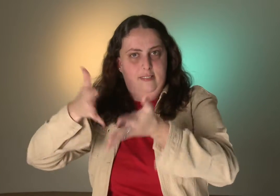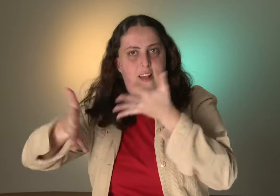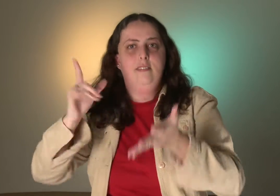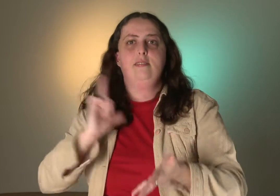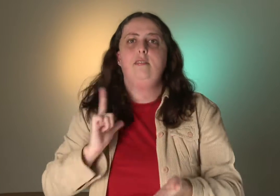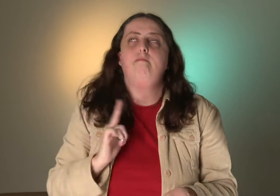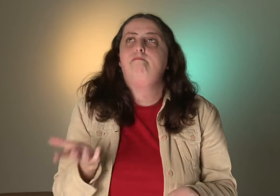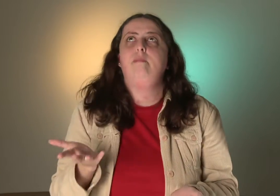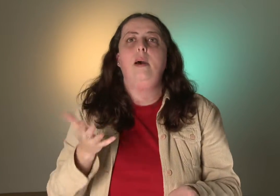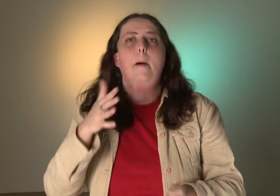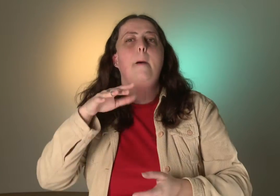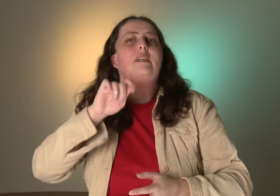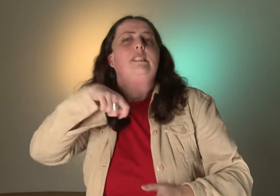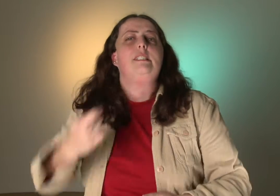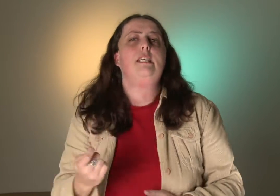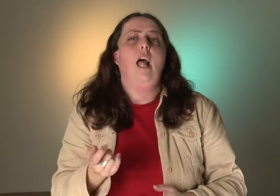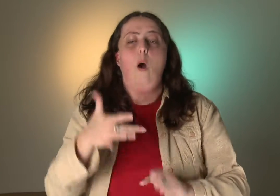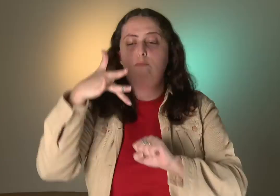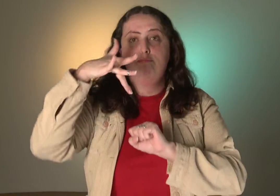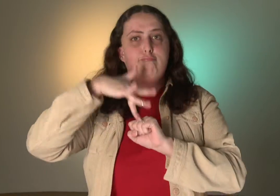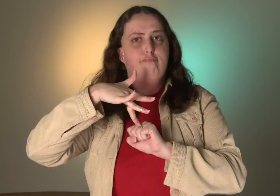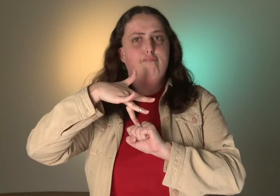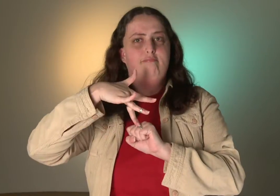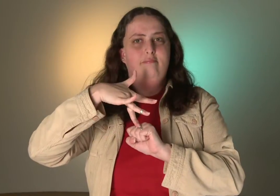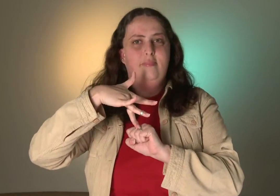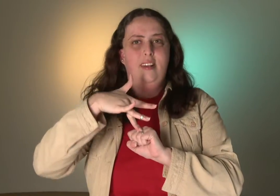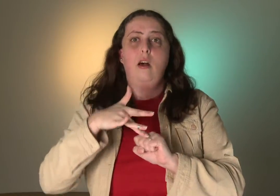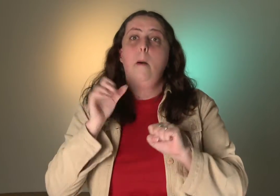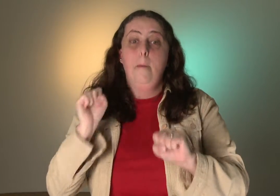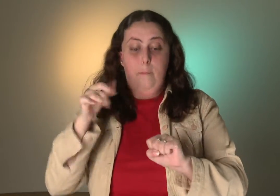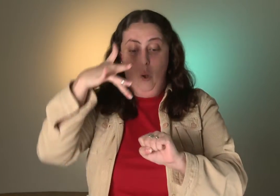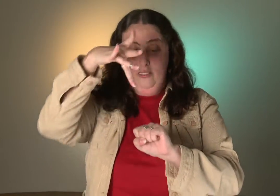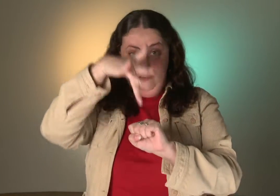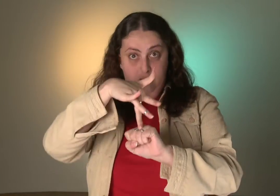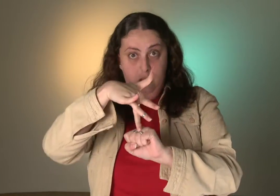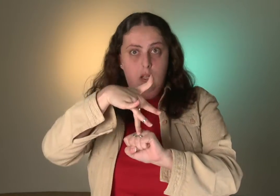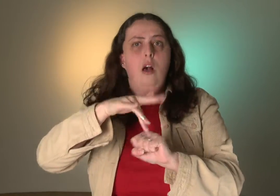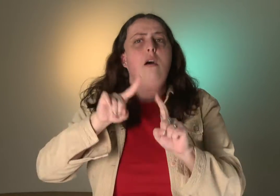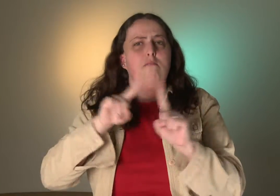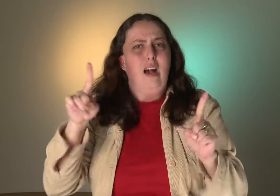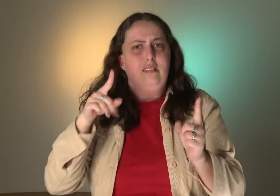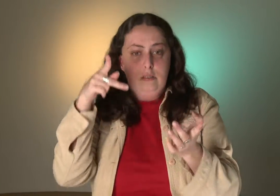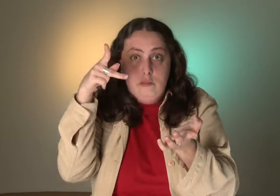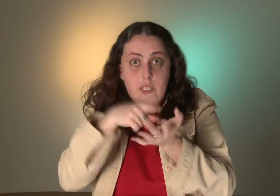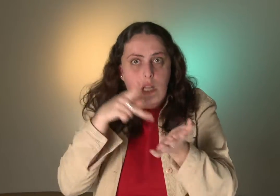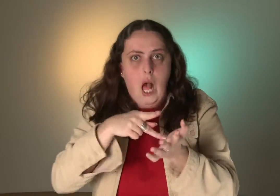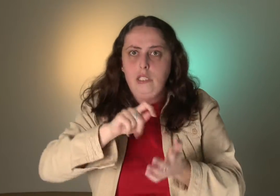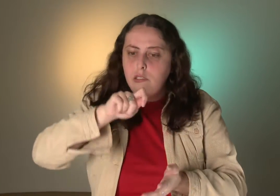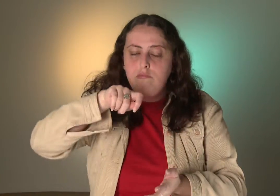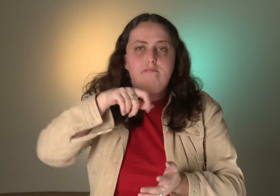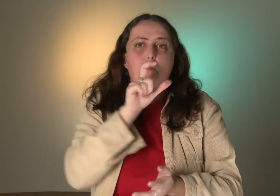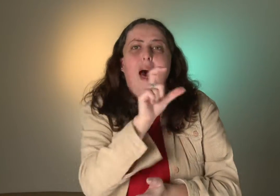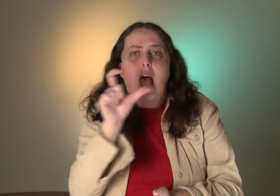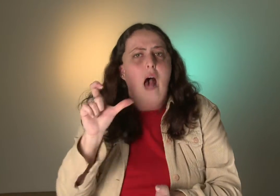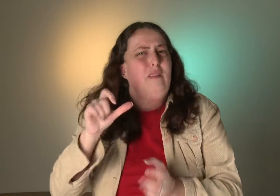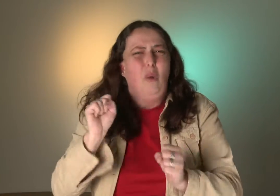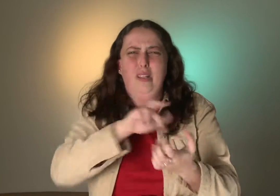língua de sinais tem um sinal, por exemplo, esse, esse sinal, na verdade, não tem uma palavra